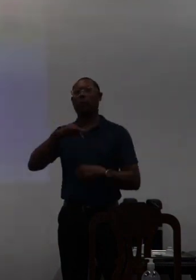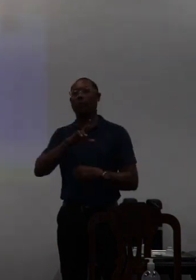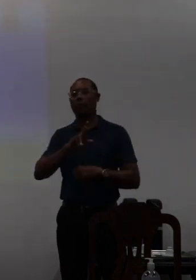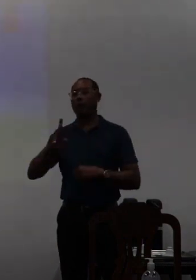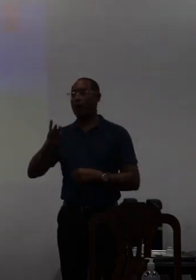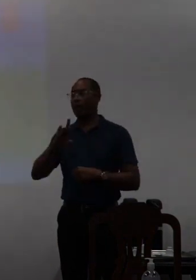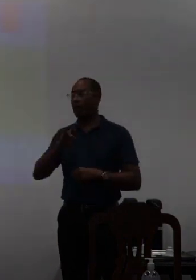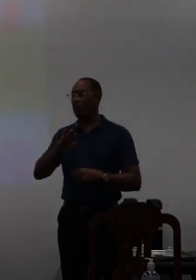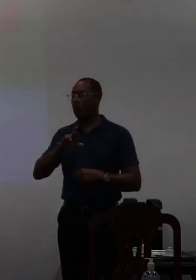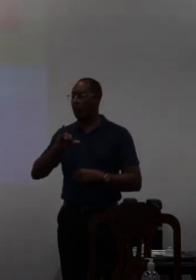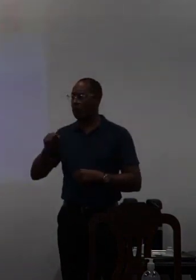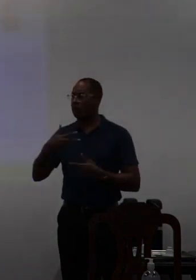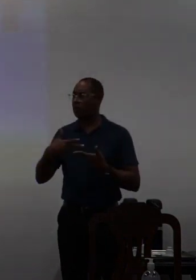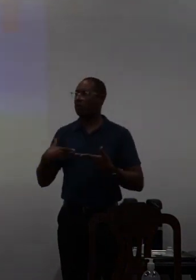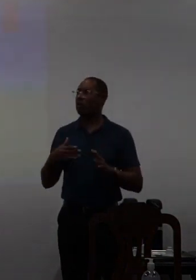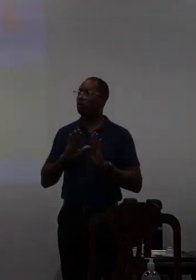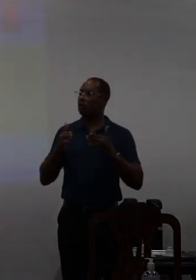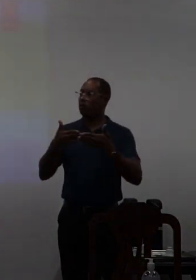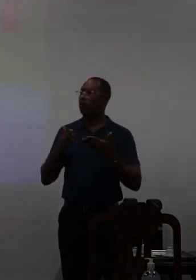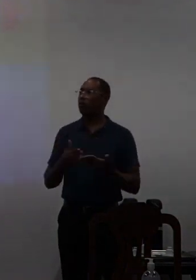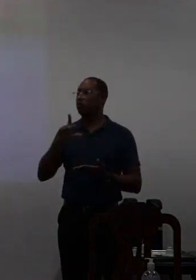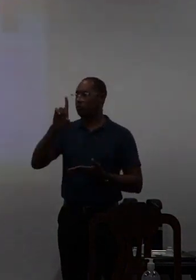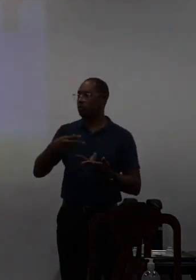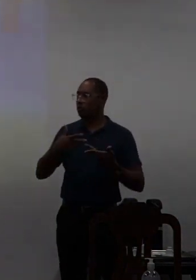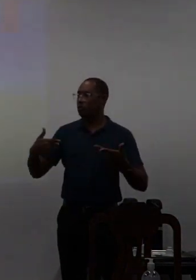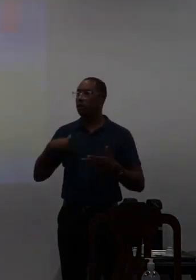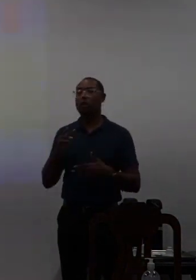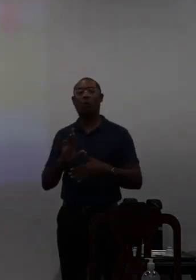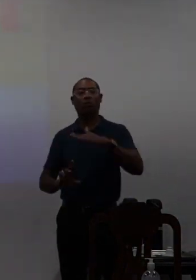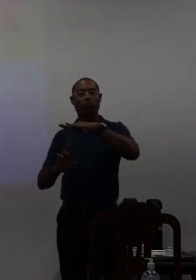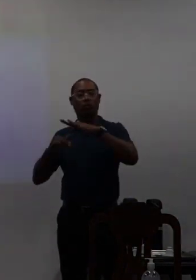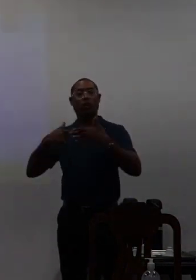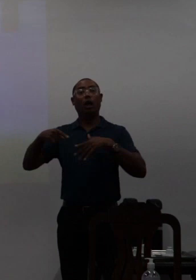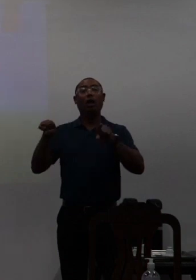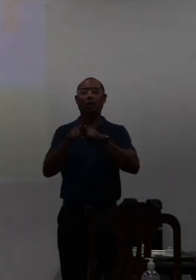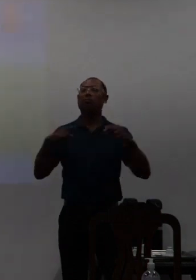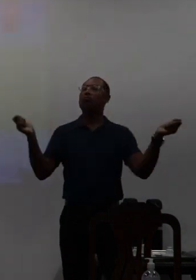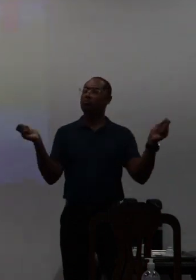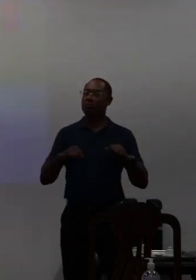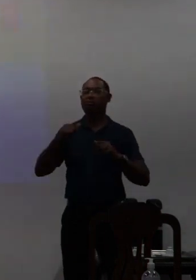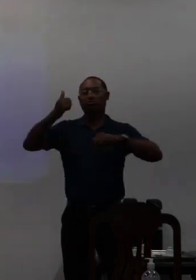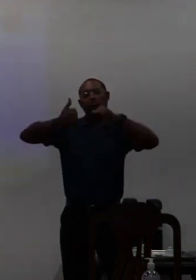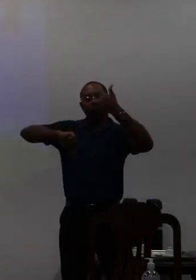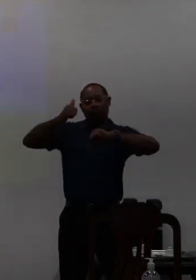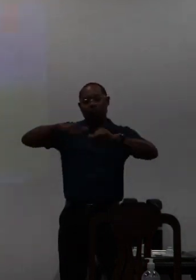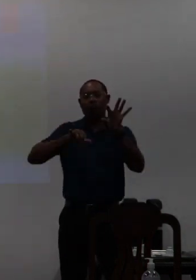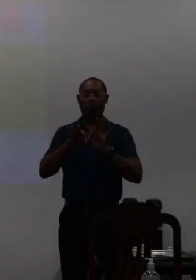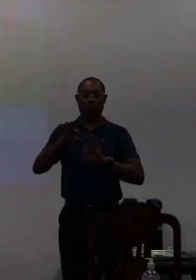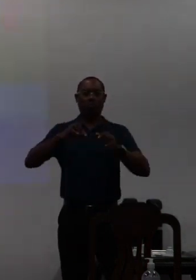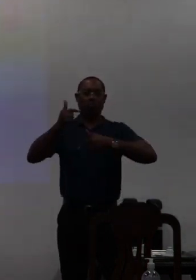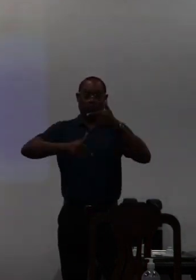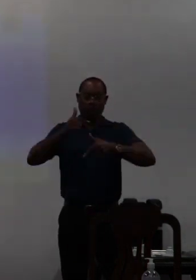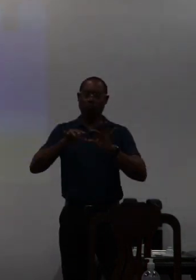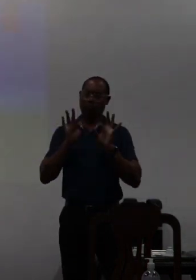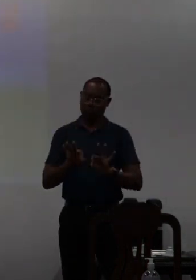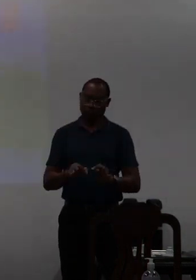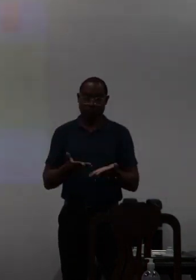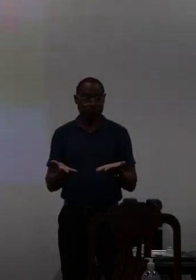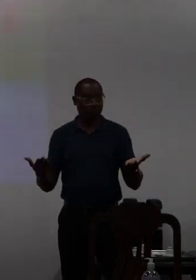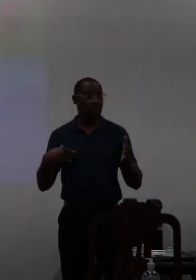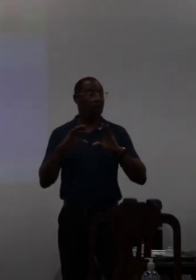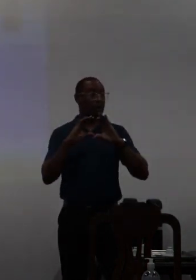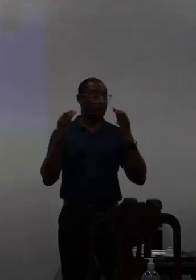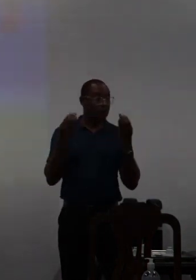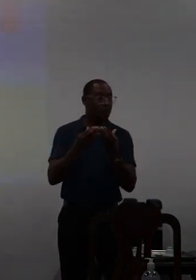com representantes com os projetores diretores e com o reitor para que ele avaliasse o trabalho essa